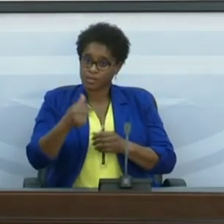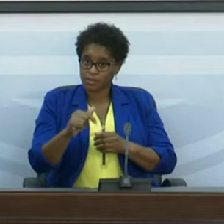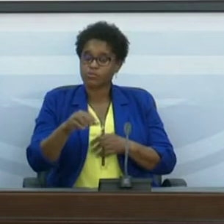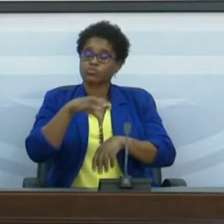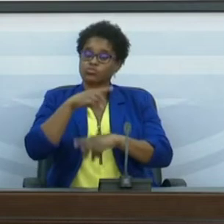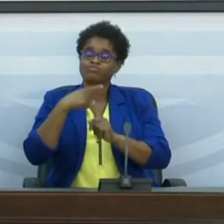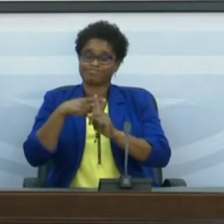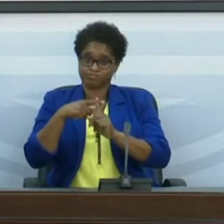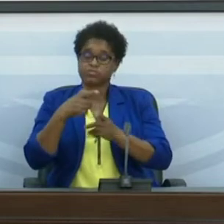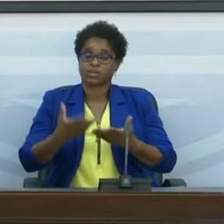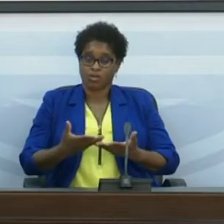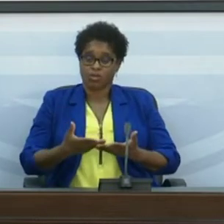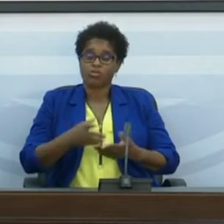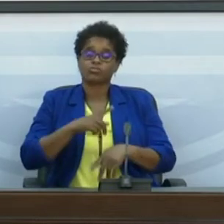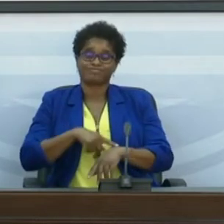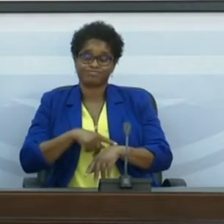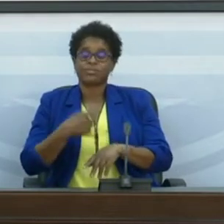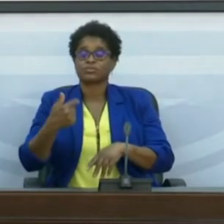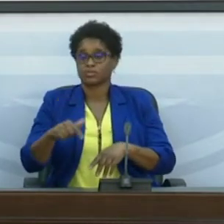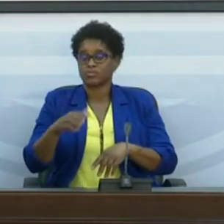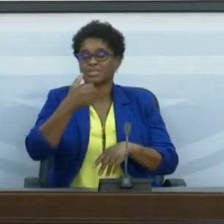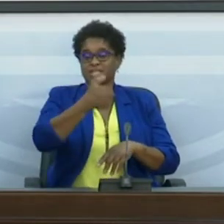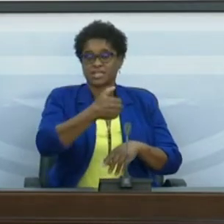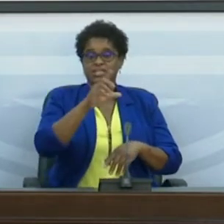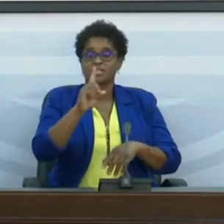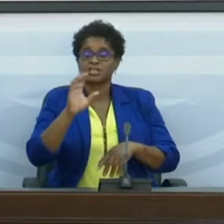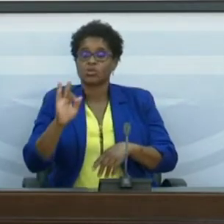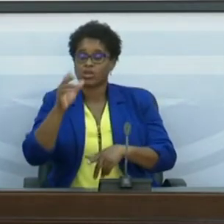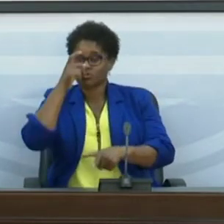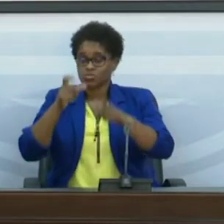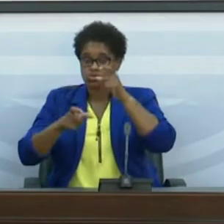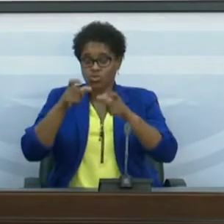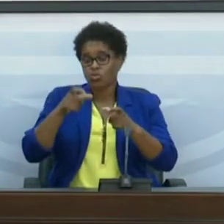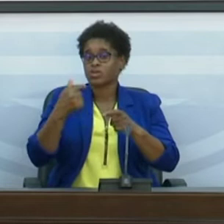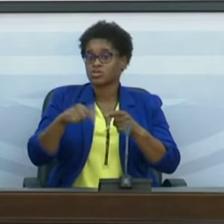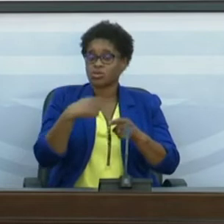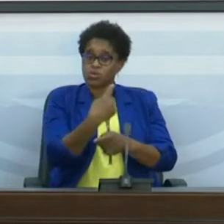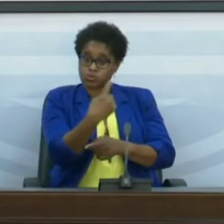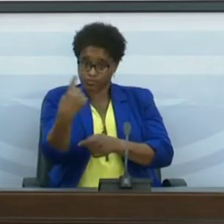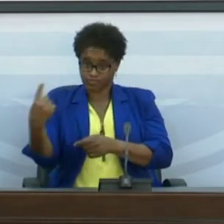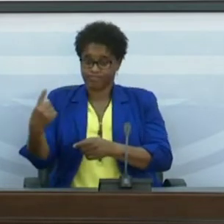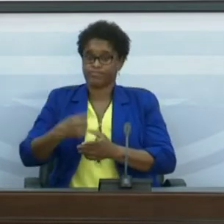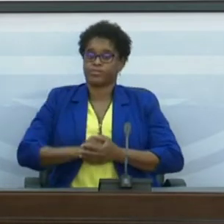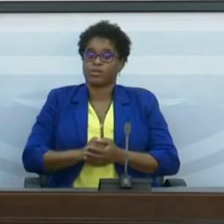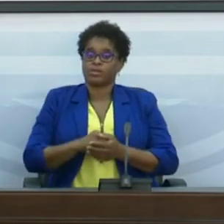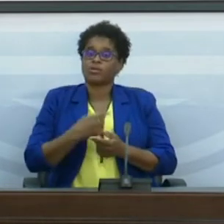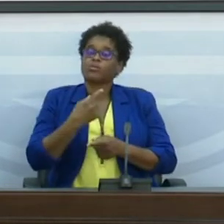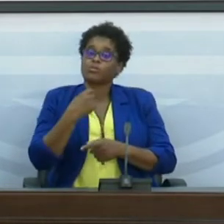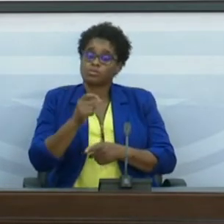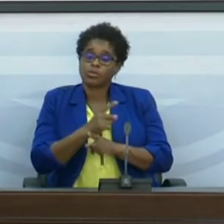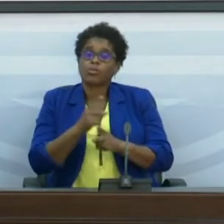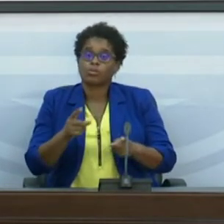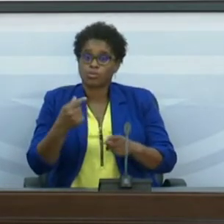ativos, neste momento nós temos 564 pessoas que estão em regime de isolamento por terem